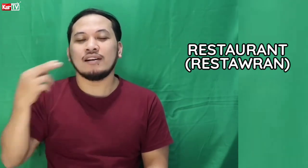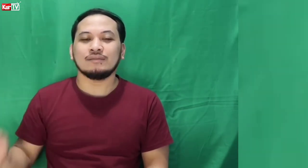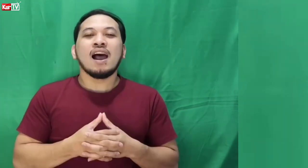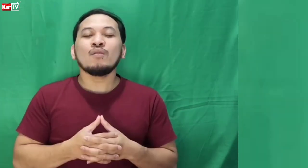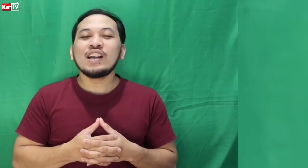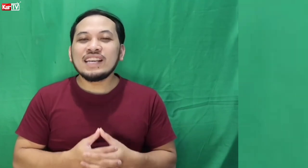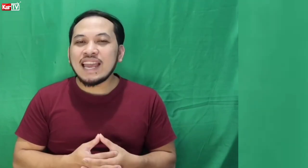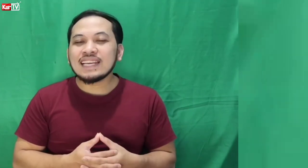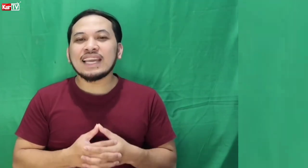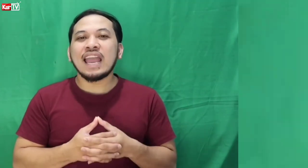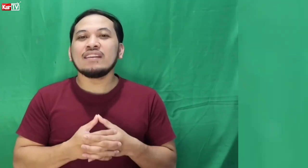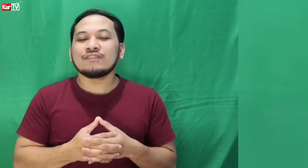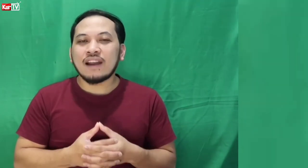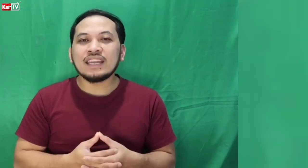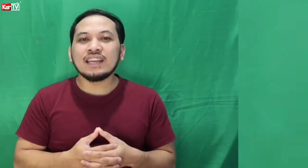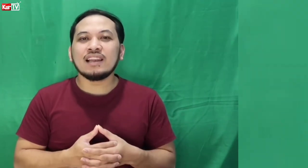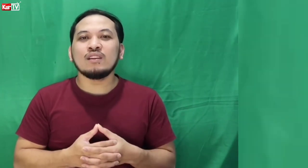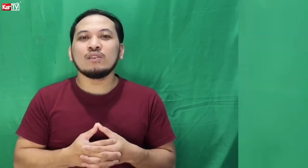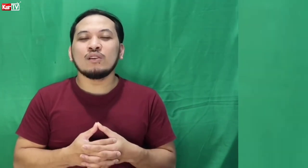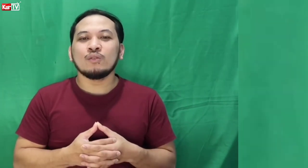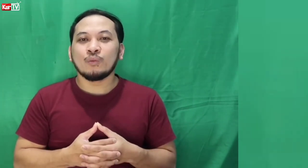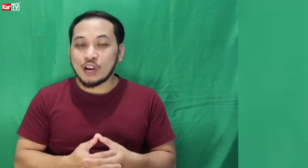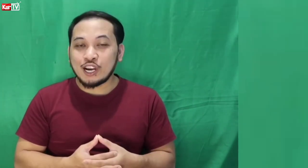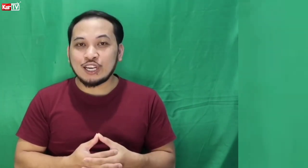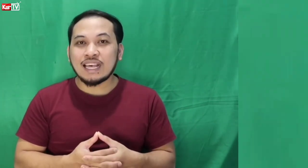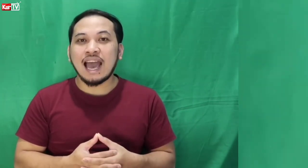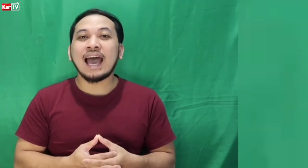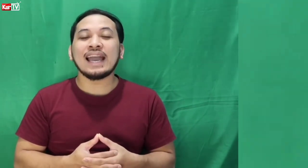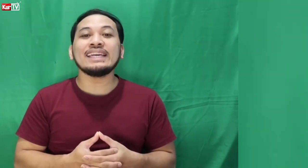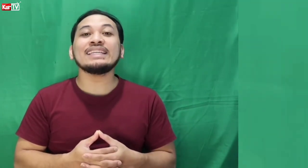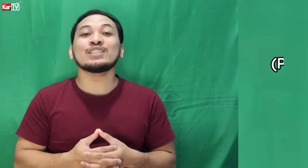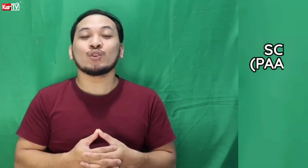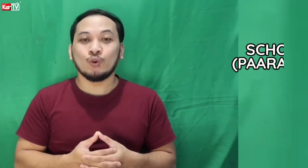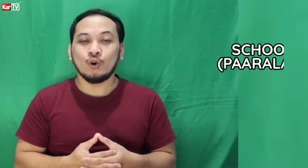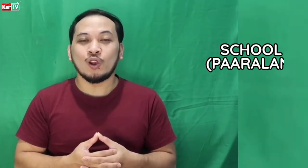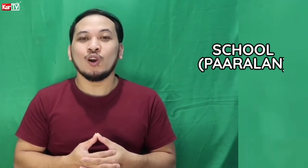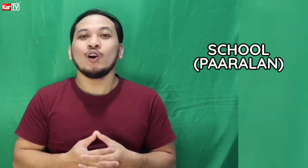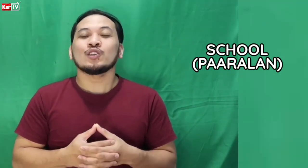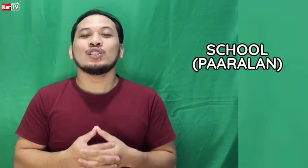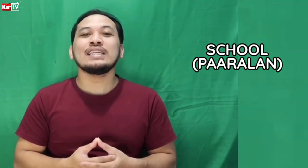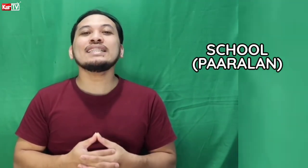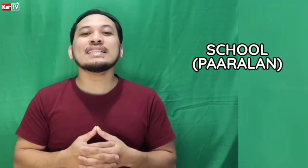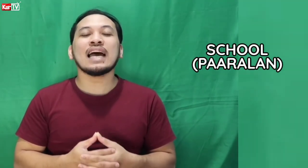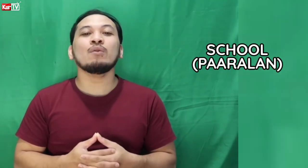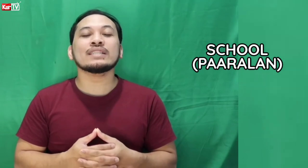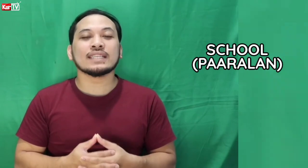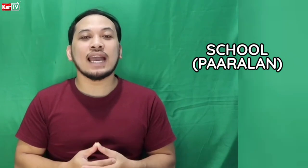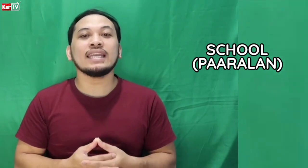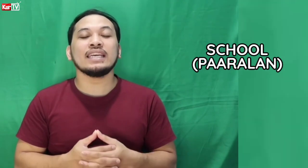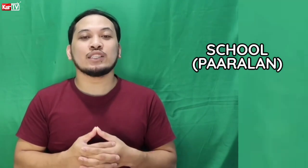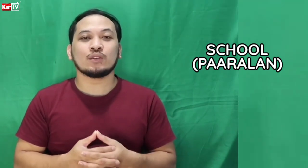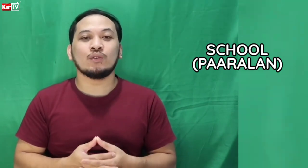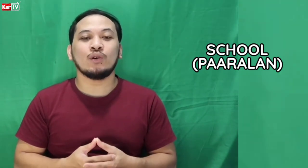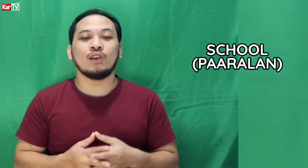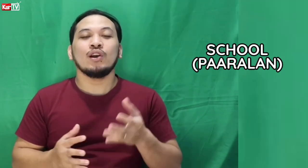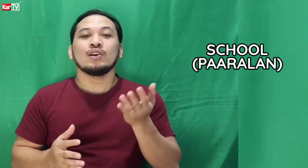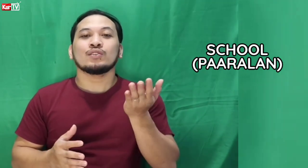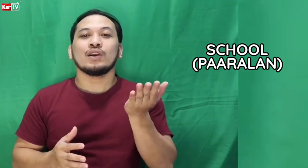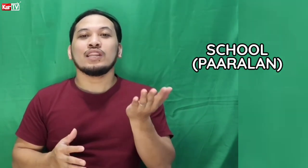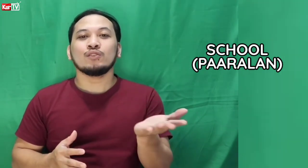Our next and final word ay School. So, this is how we sign school. So, ganito